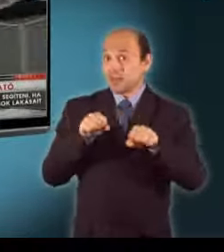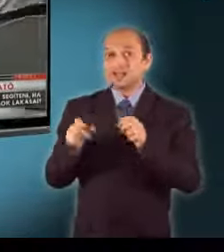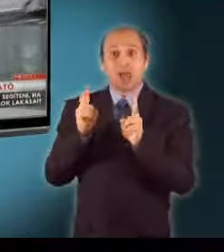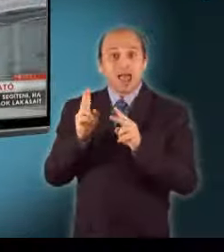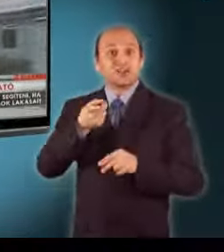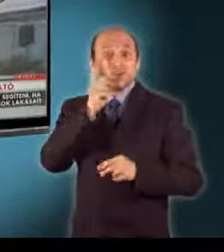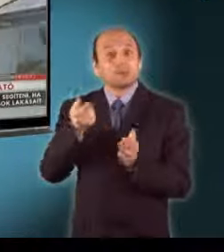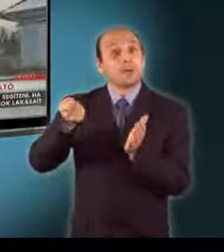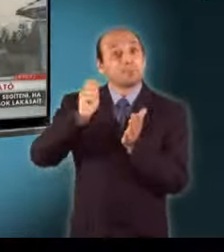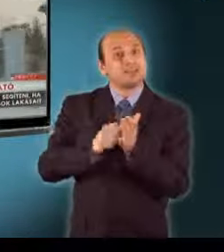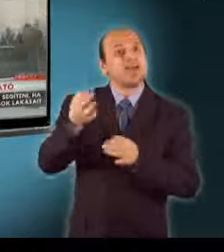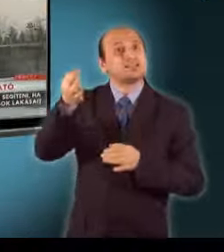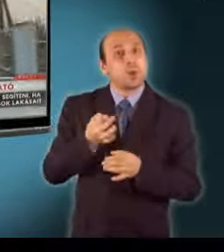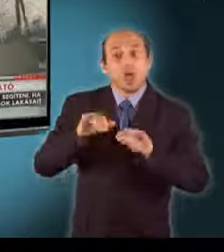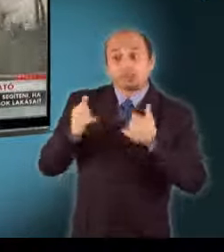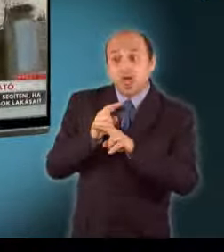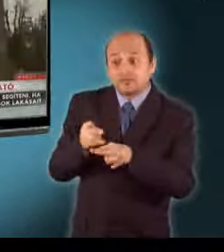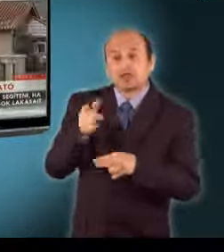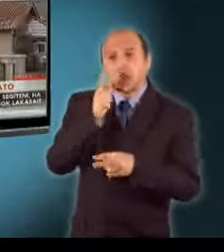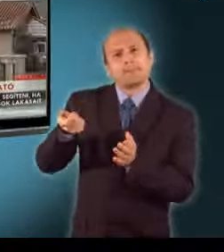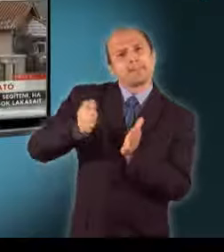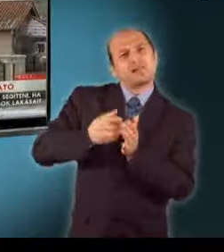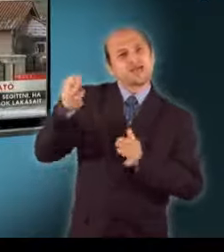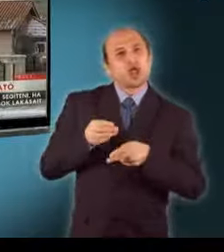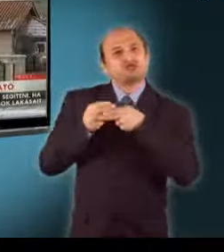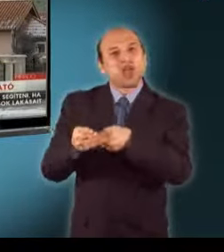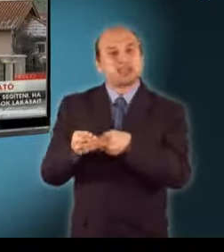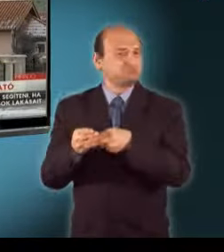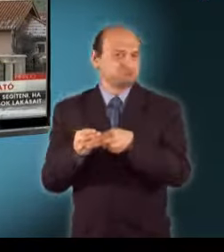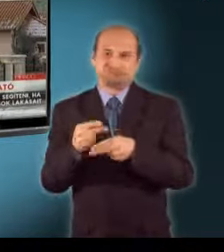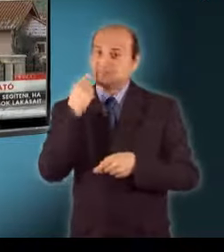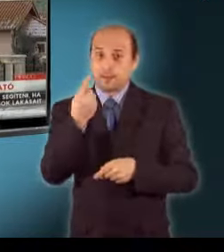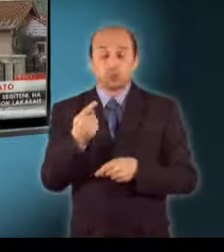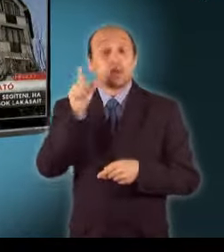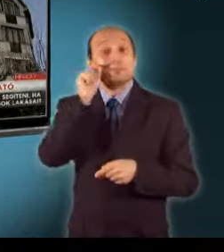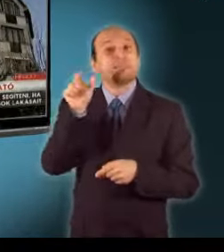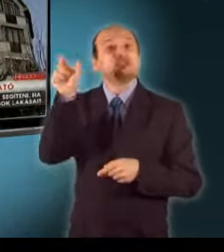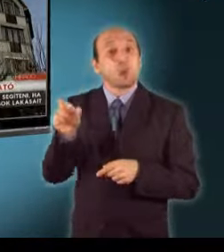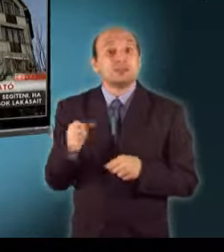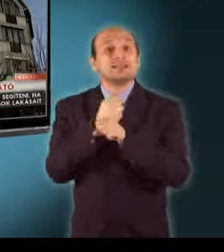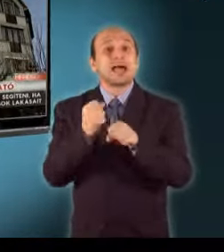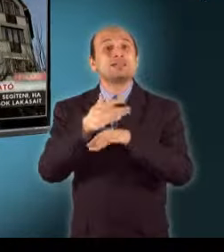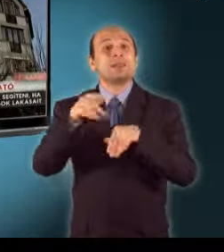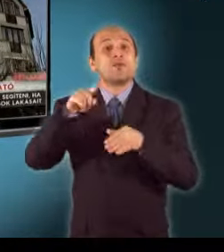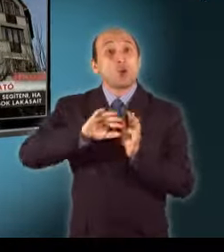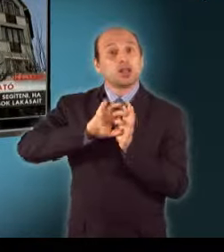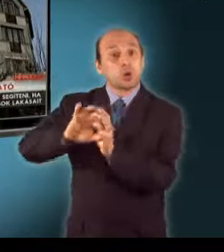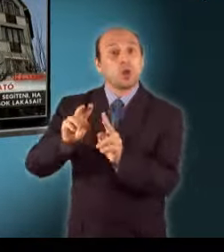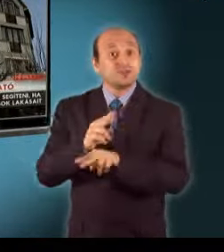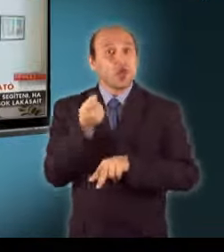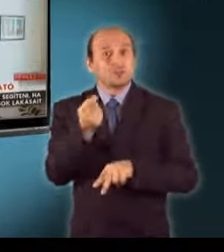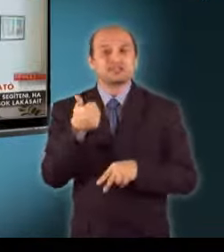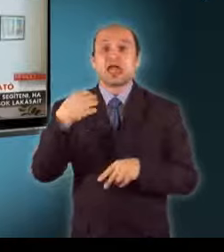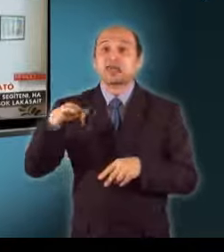bajba jutottak lakásait, de erre kevés helyen van pénz. Miskolcon ugyan elkülönítettek 100 millió forintot, de még egyetlen lakást sem vettek meg.